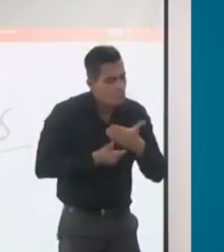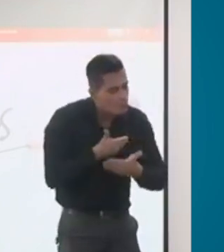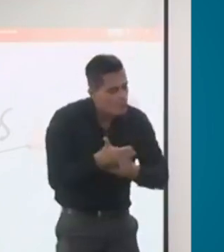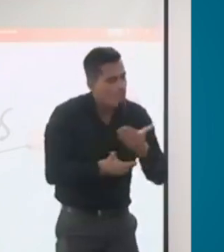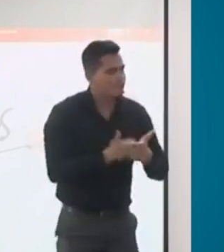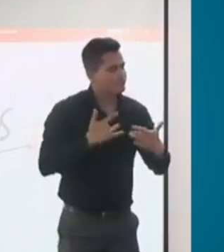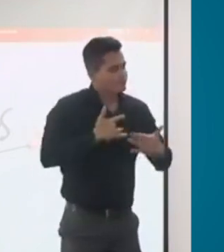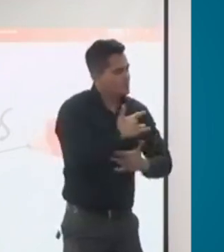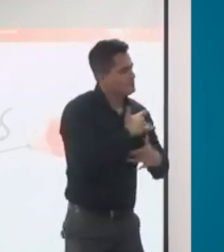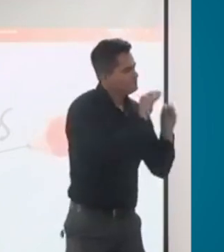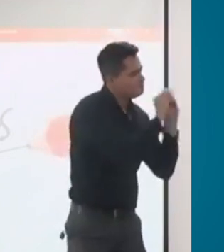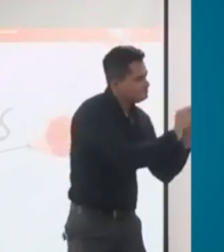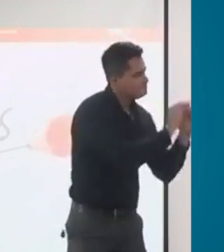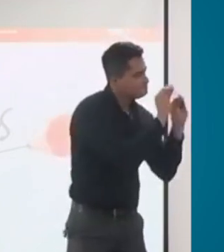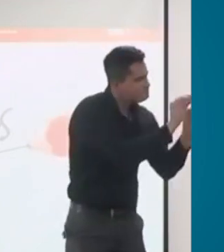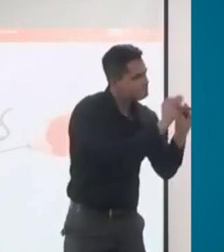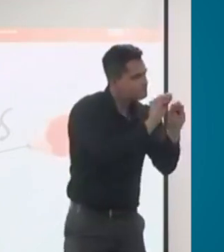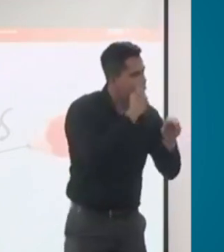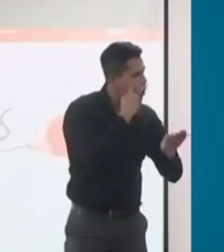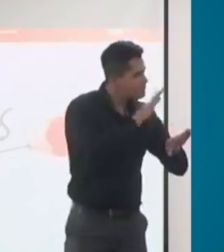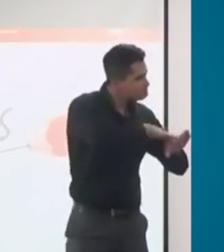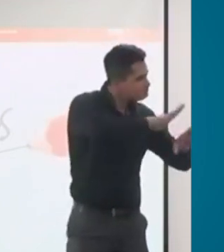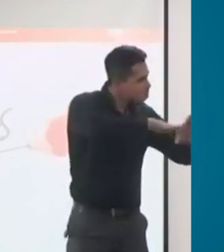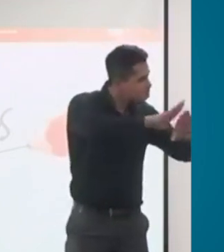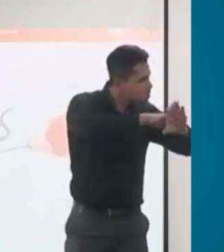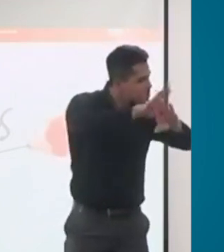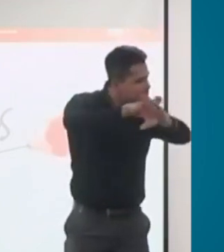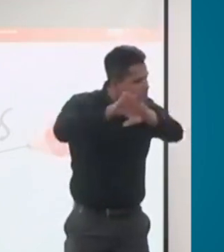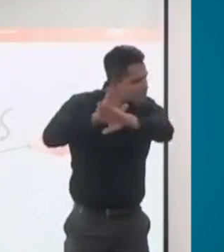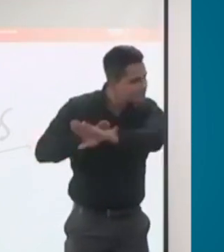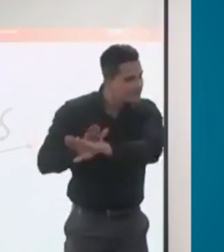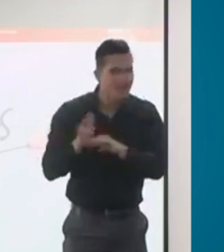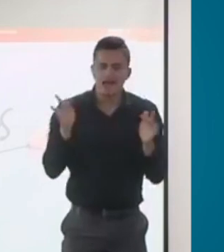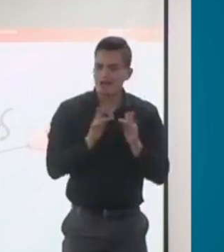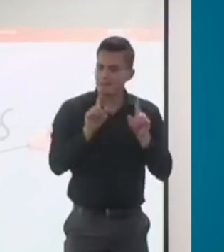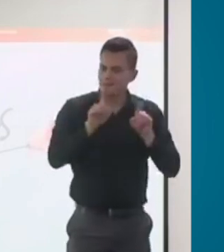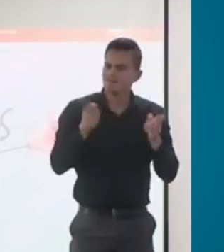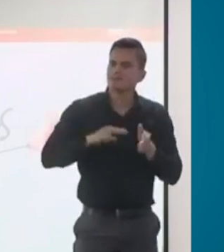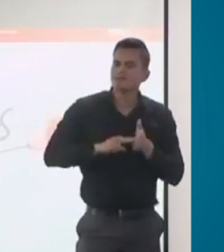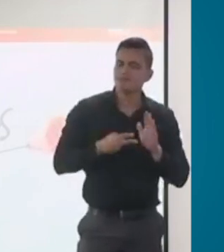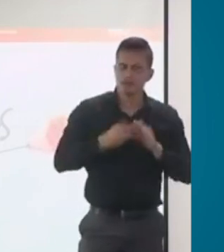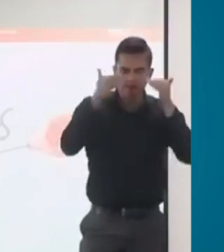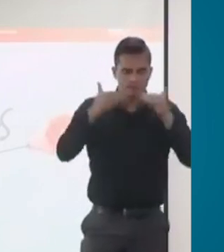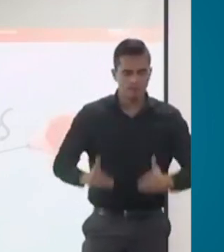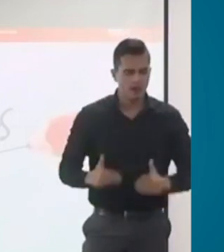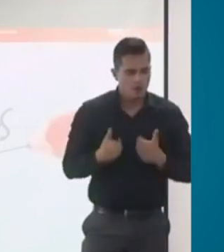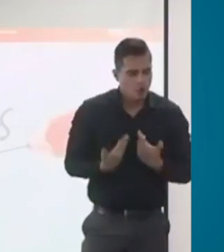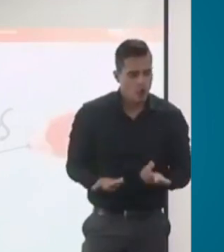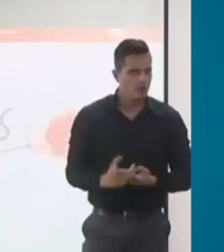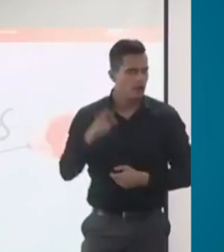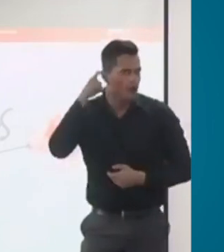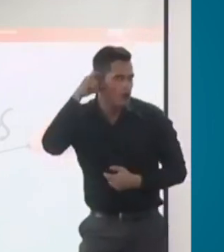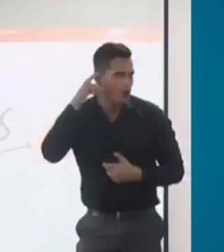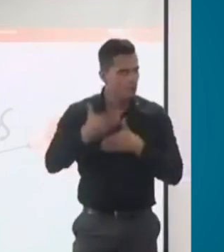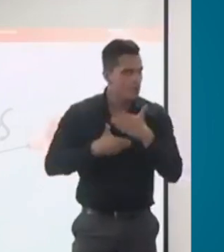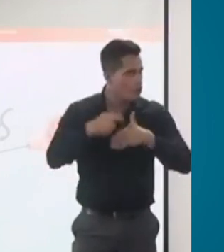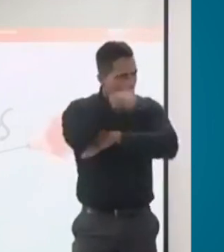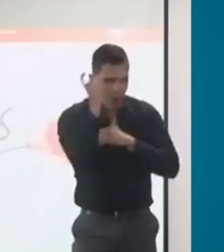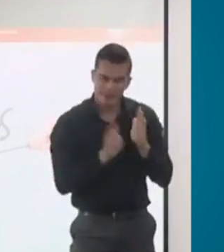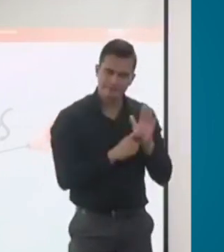estamos retomando con ellos todo lo que corresponde al concepto de discapacidad. En este caso ya para